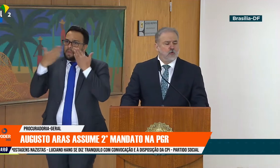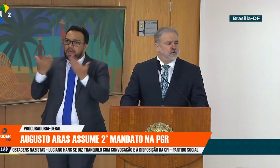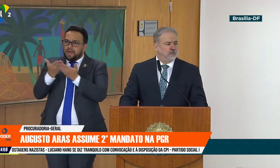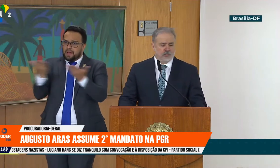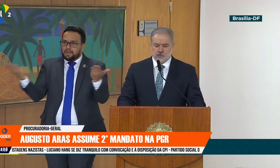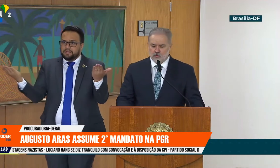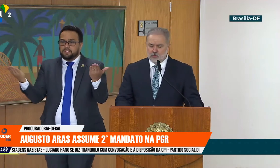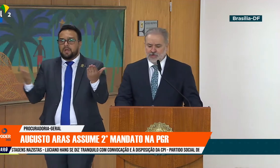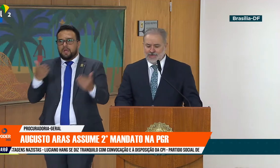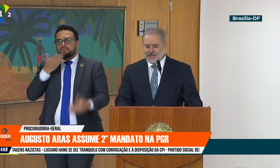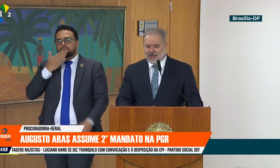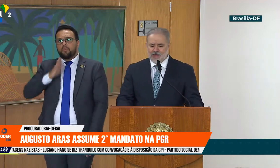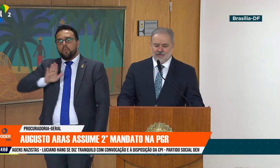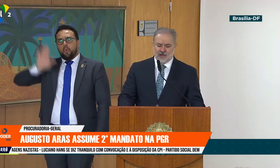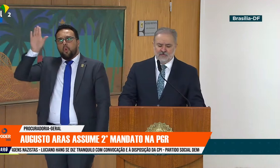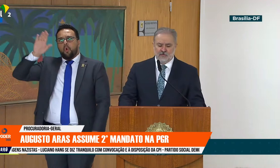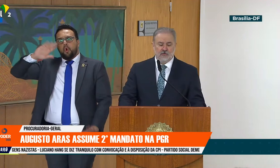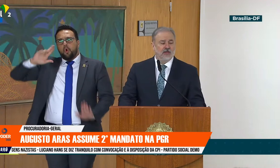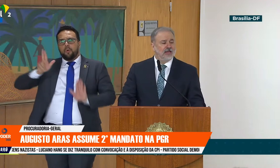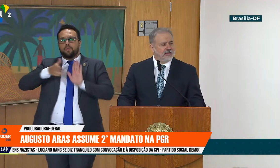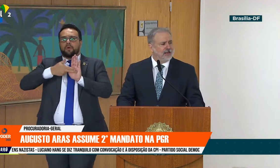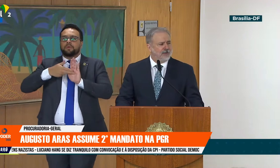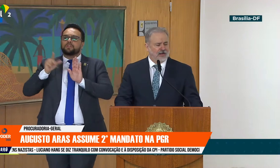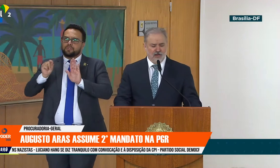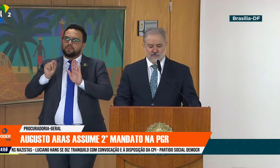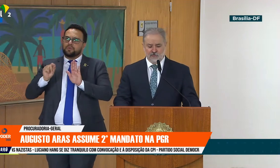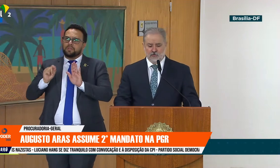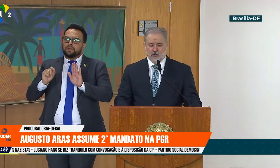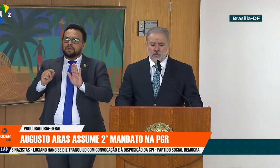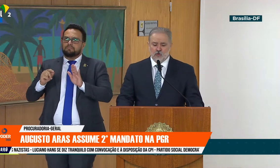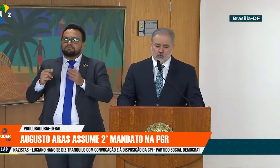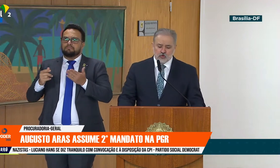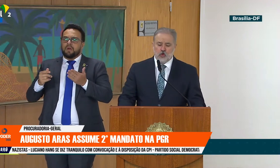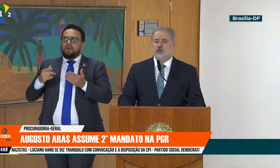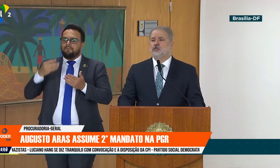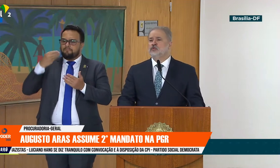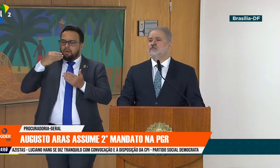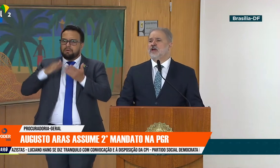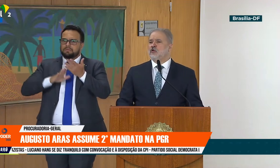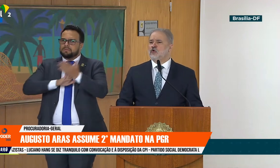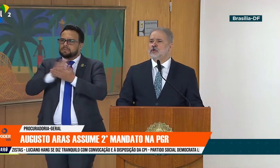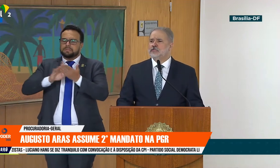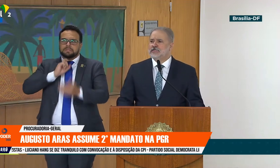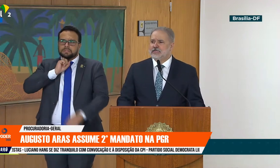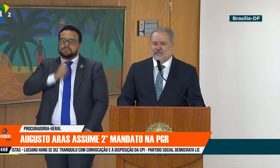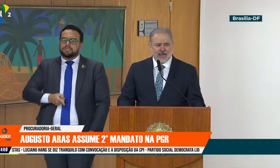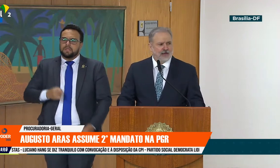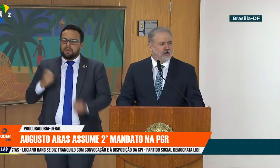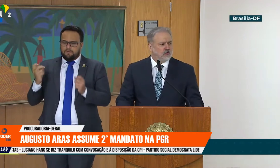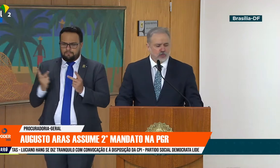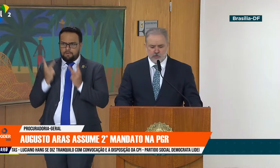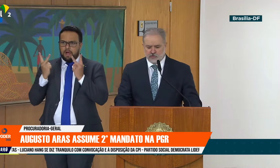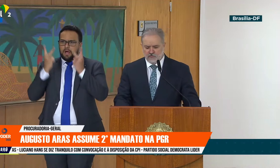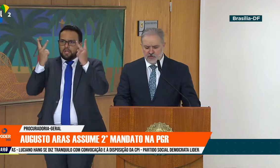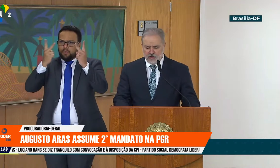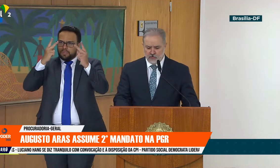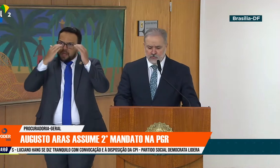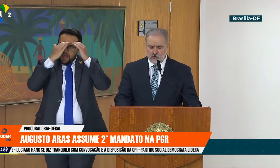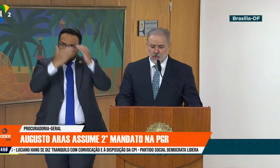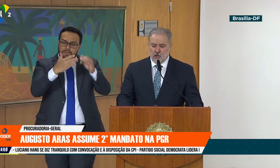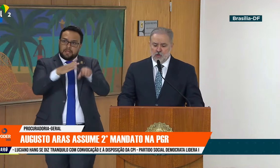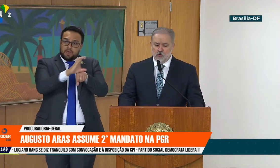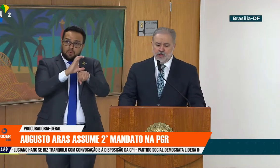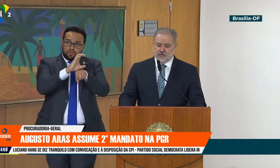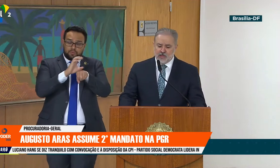meu compromisso, inarredável, inabalável, com todos os valores que integram a Constituição